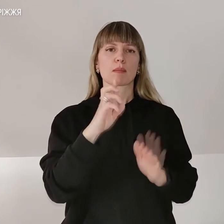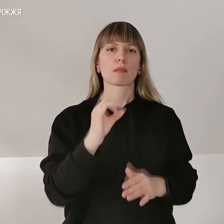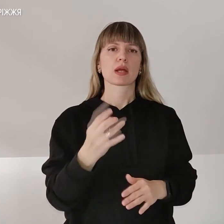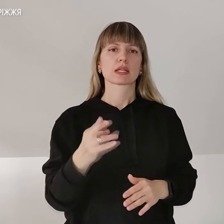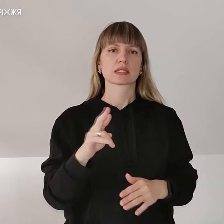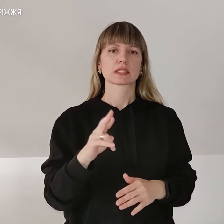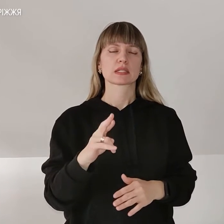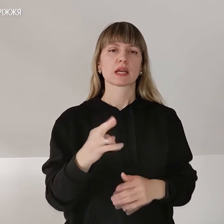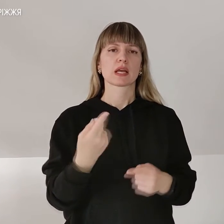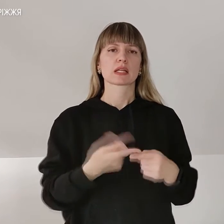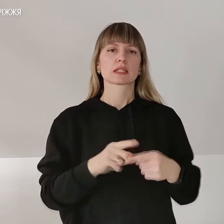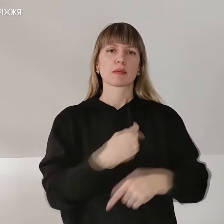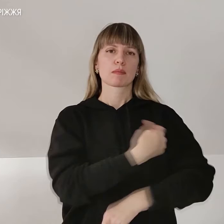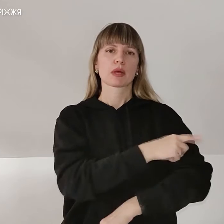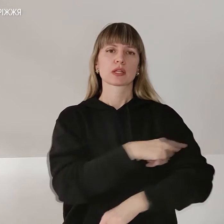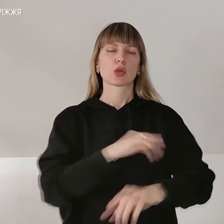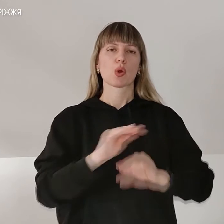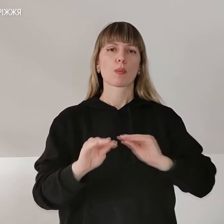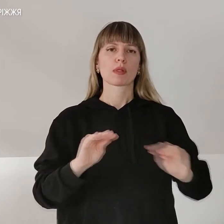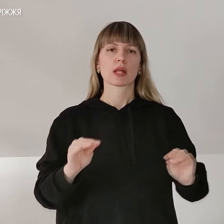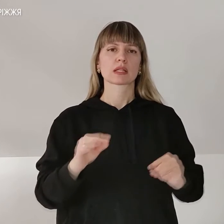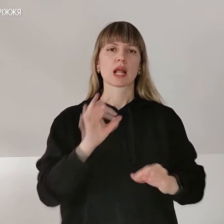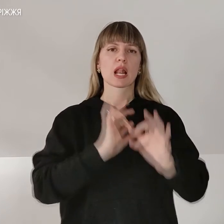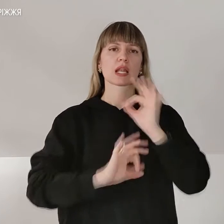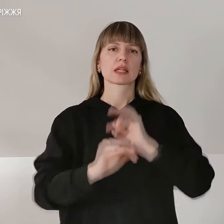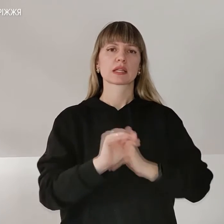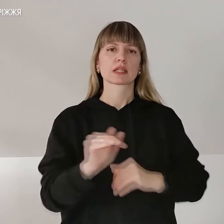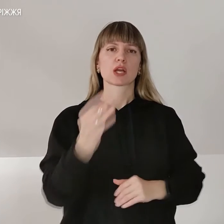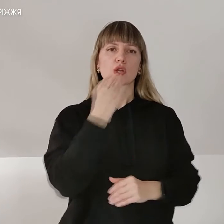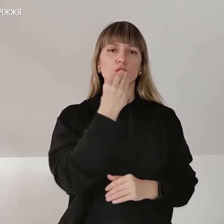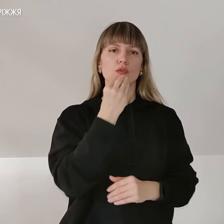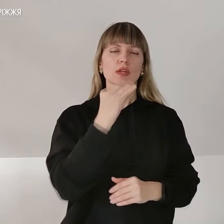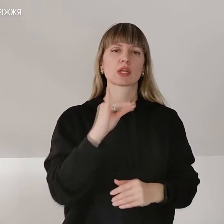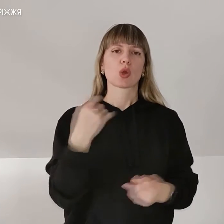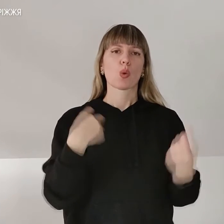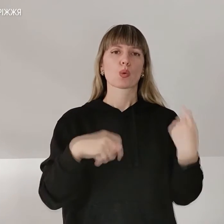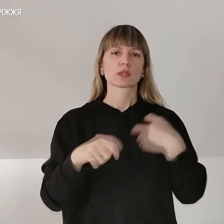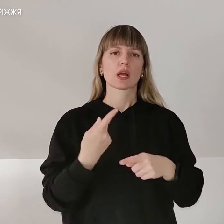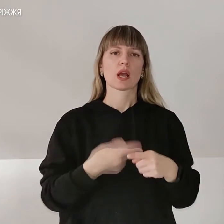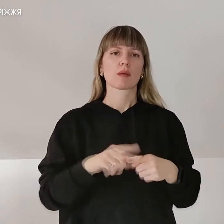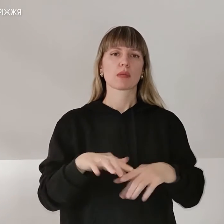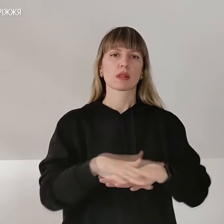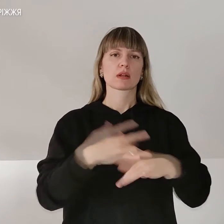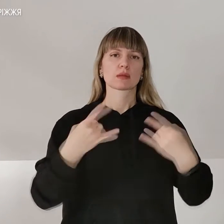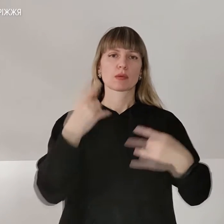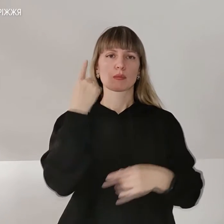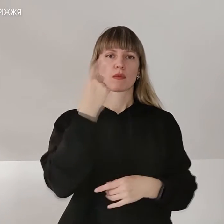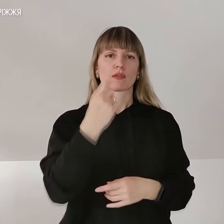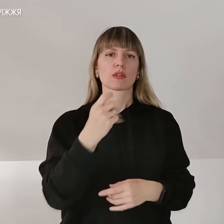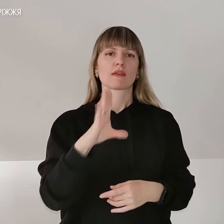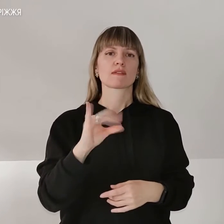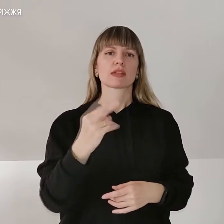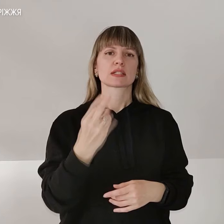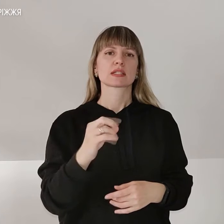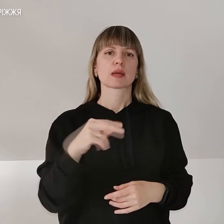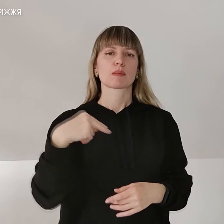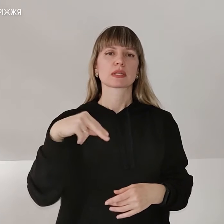Зокрема, це медичне обладнання, ліки, дитяче харчування та одяг. Про це Суспільному повідомив віце-президент спілки Вірмен